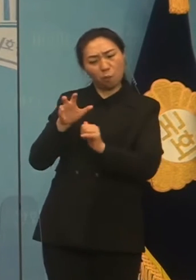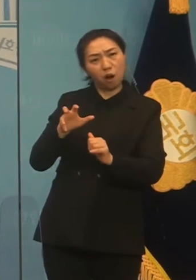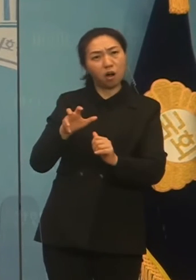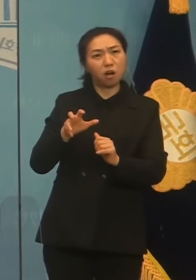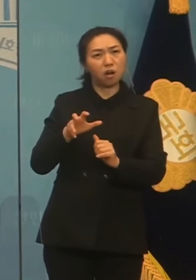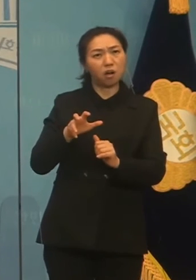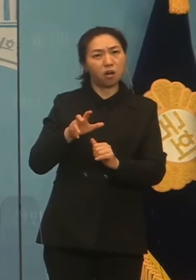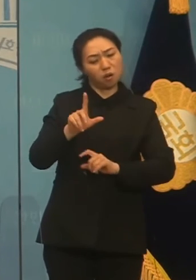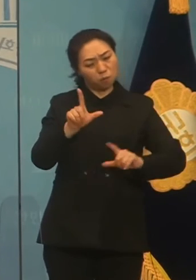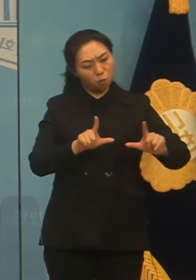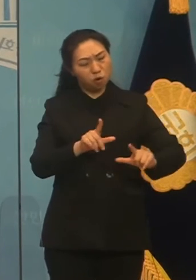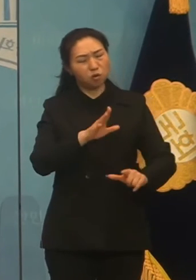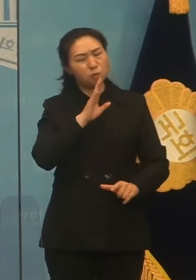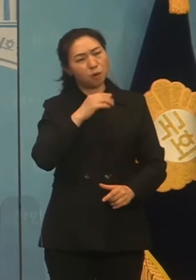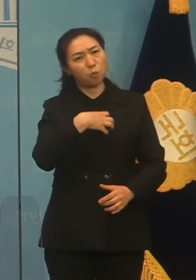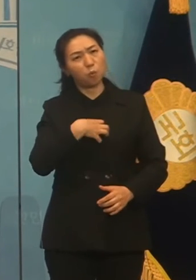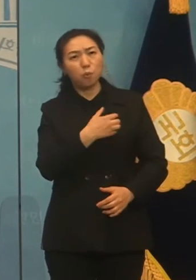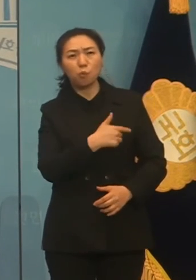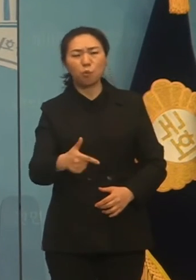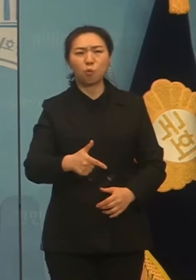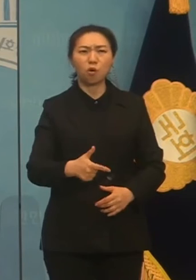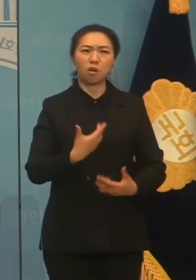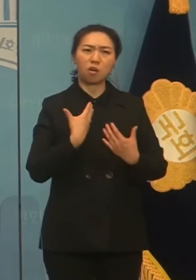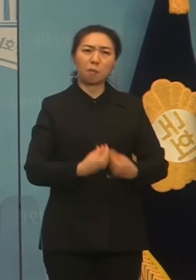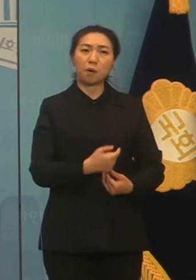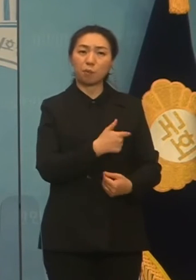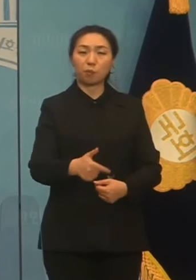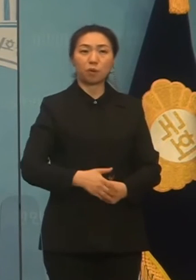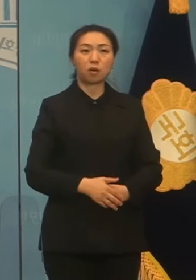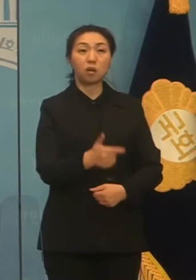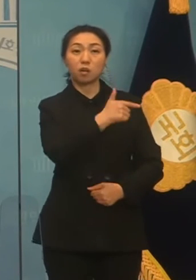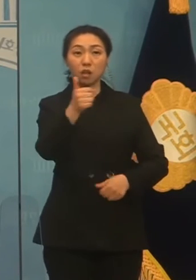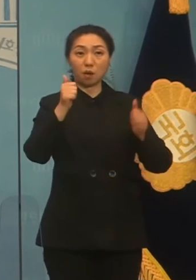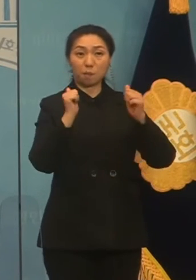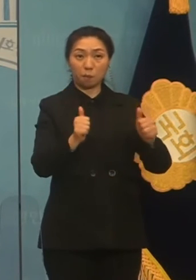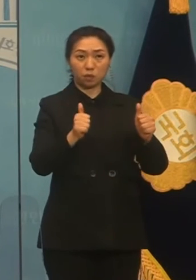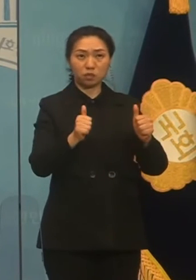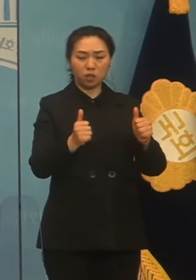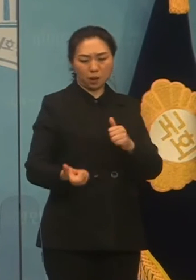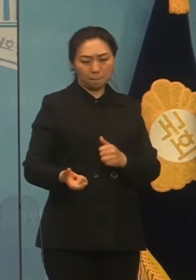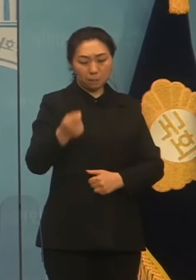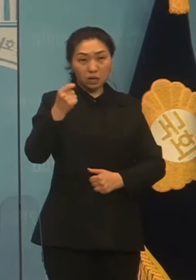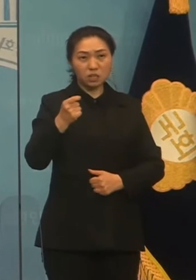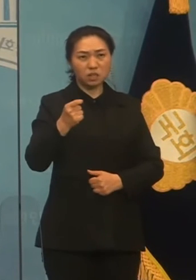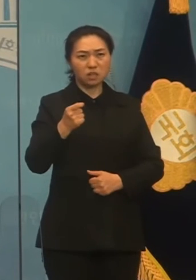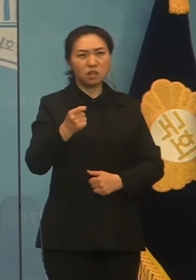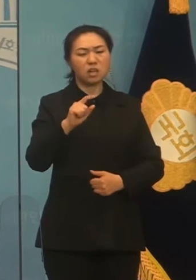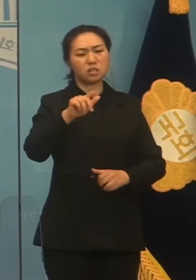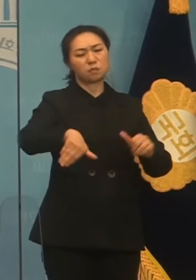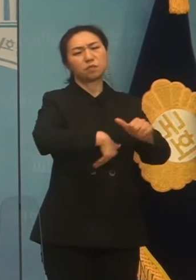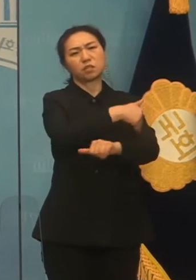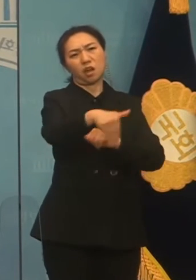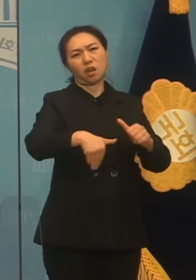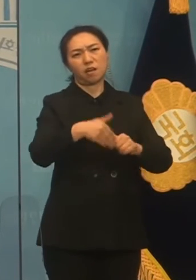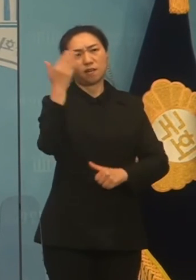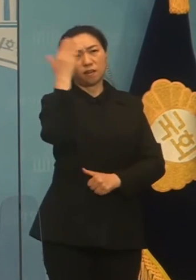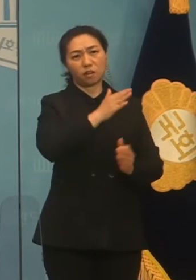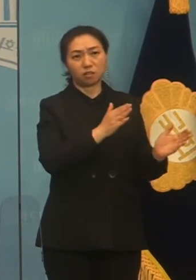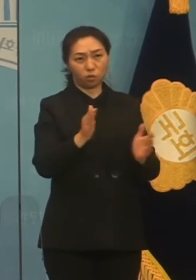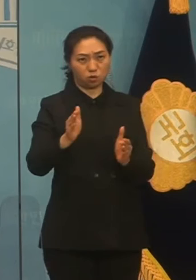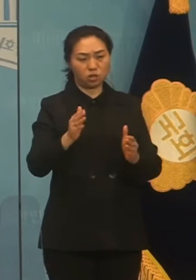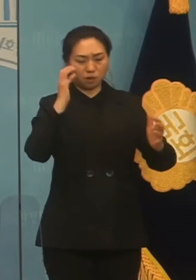우려하지 않을 수가 없습니다. 대법원은 하루빨리 모순된 판결을 정리하여 혼란을 줄여야 합니다.